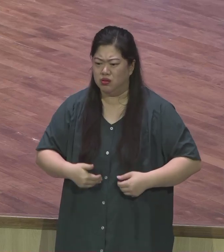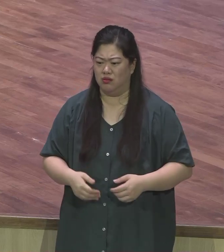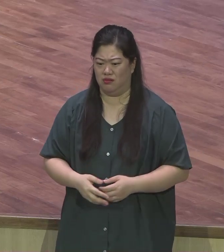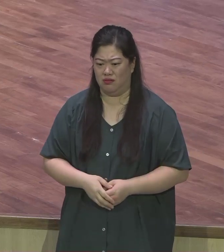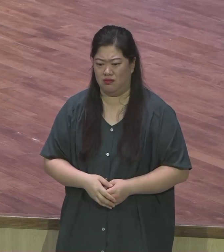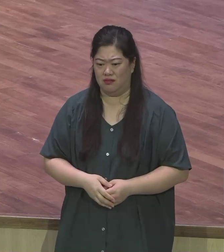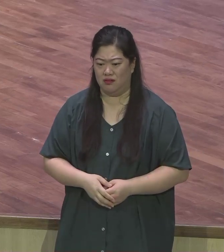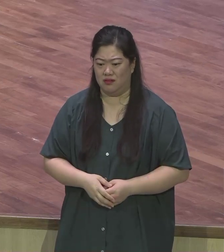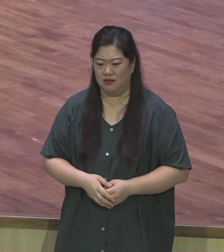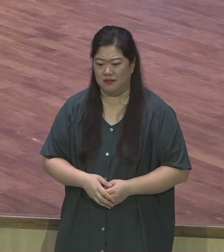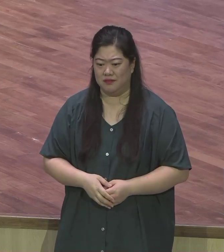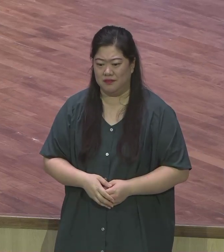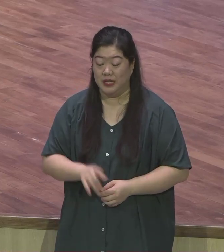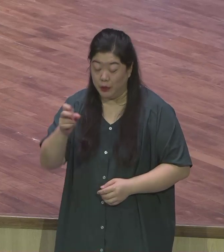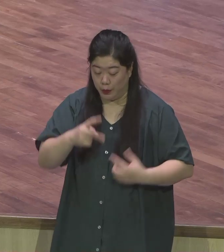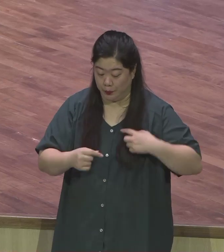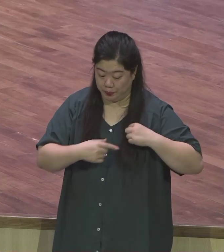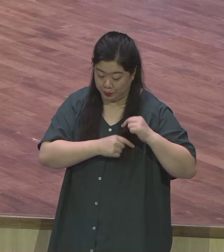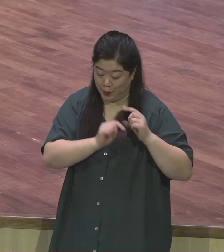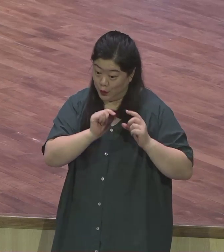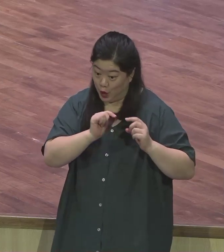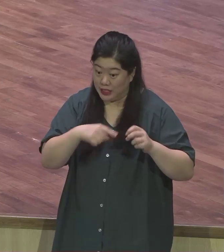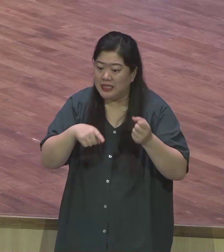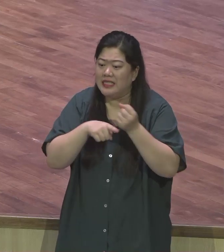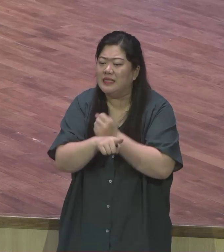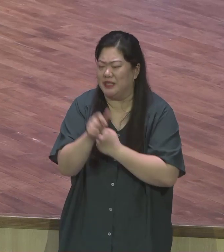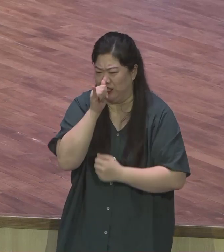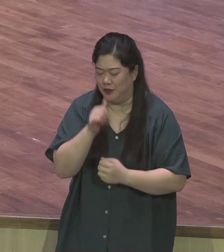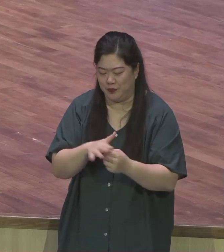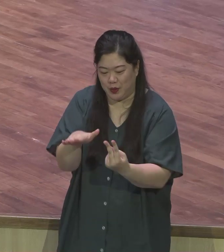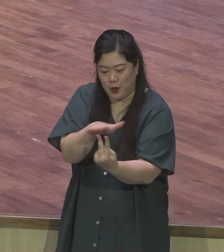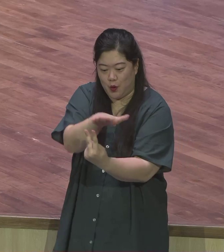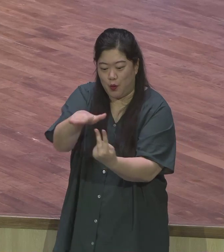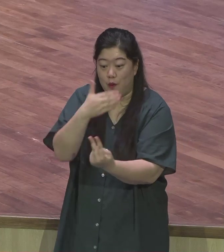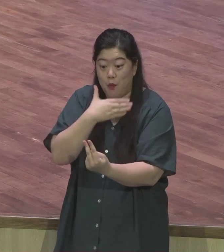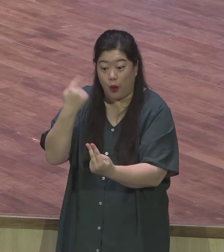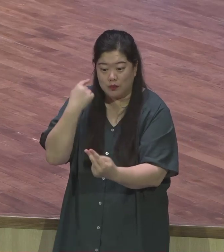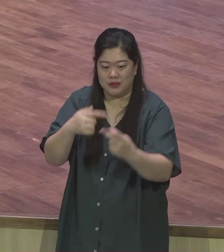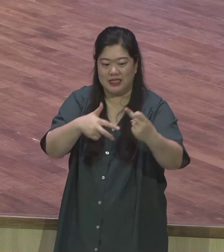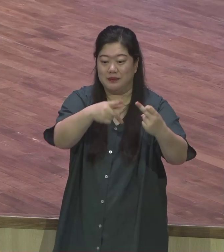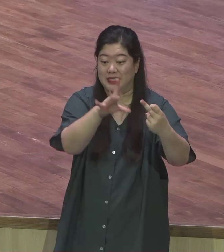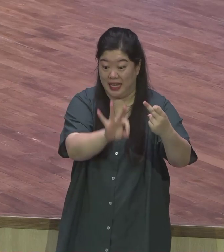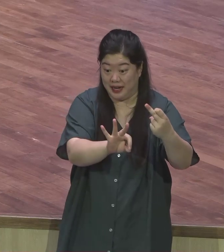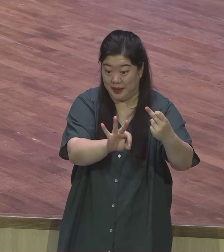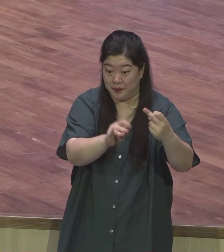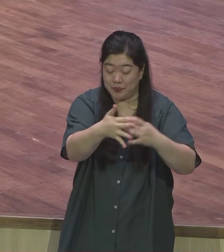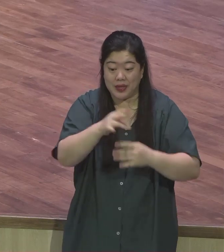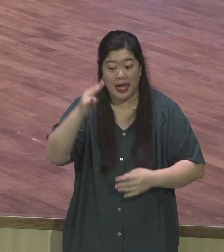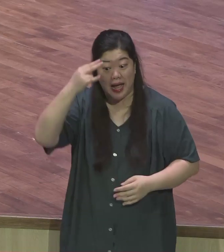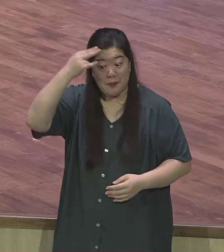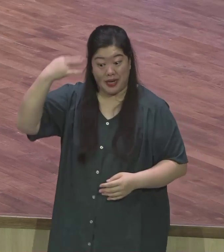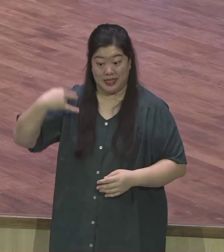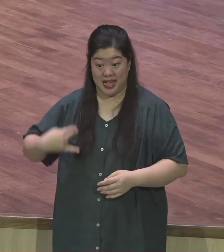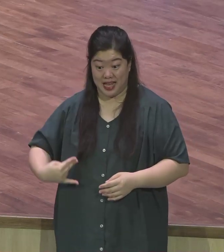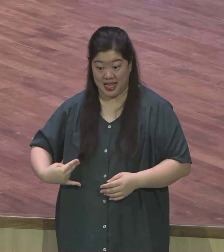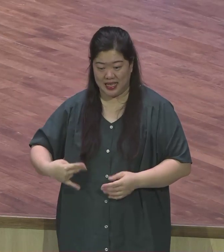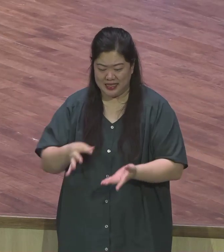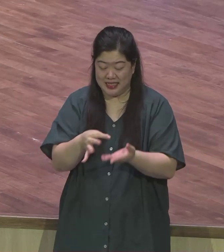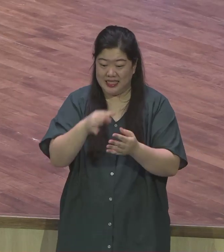번째로 이 머리털의 의미는 요한복음 12장에 보면 마리아의 향유옥합을 깨는 헌신이 나옵니다 그러면서 그녀의